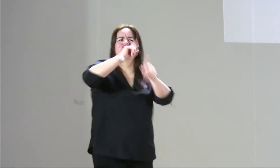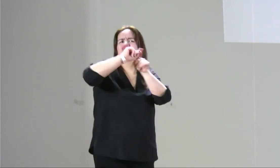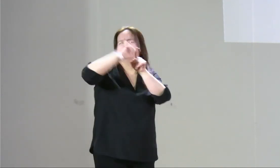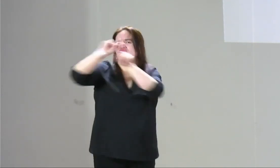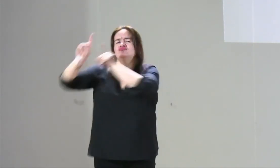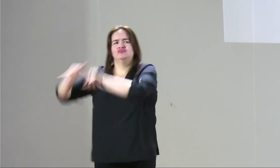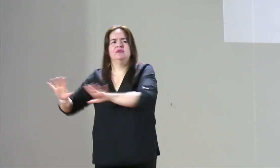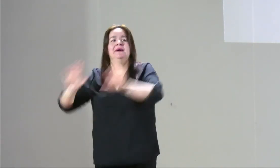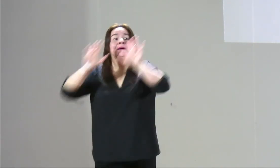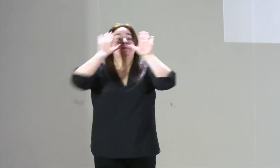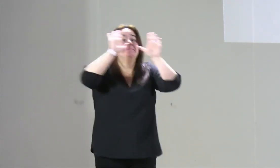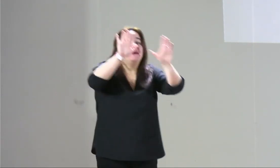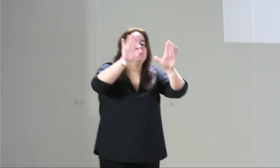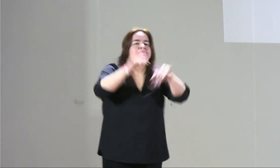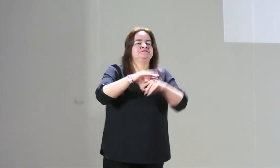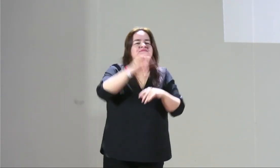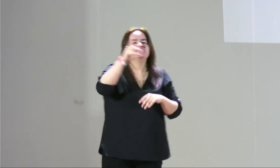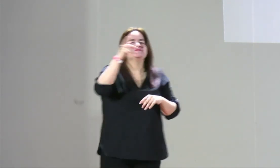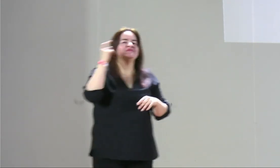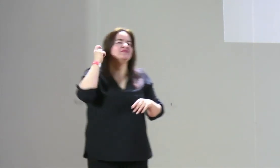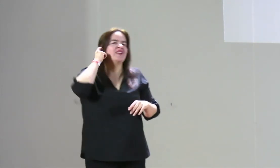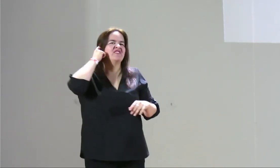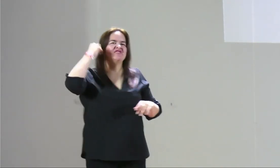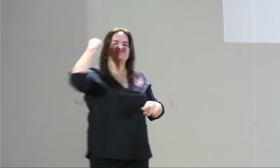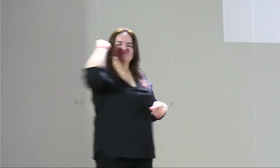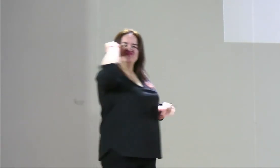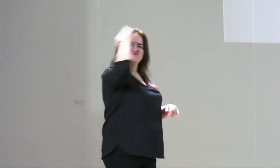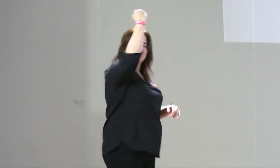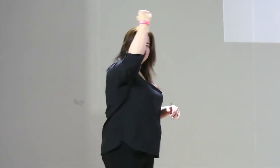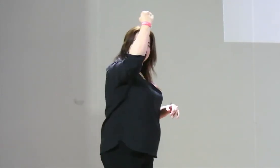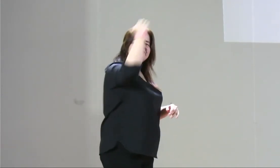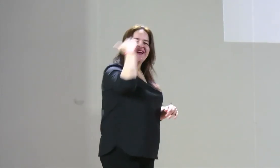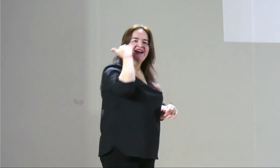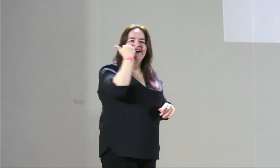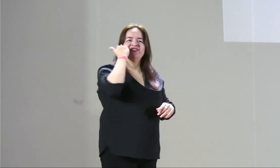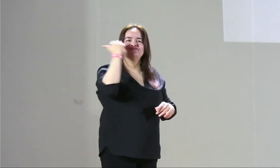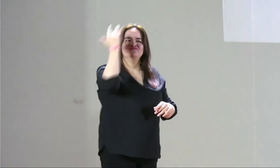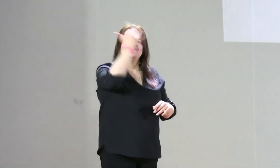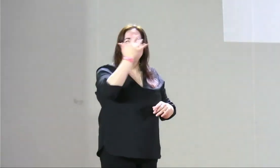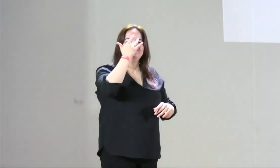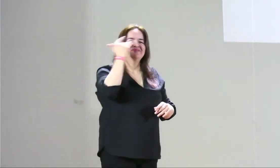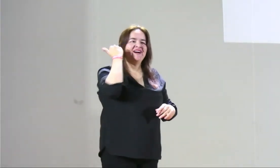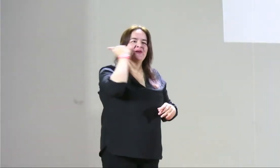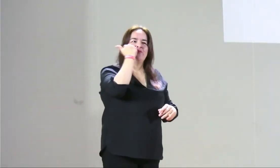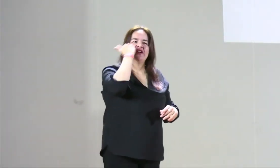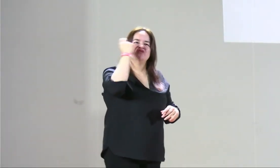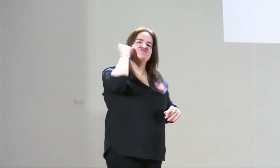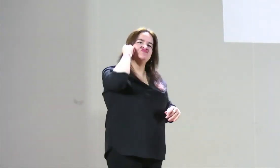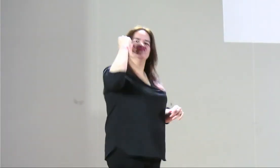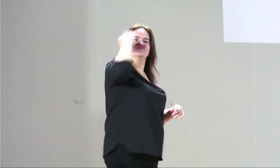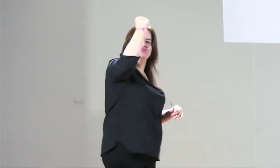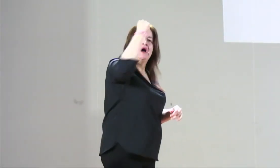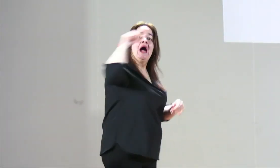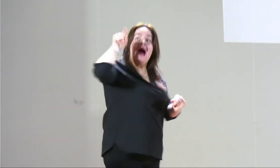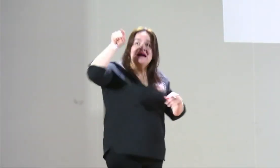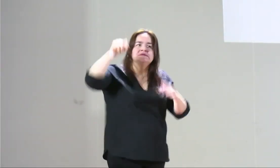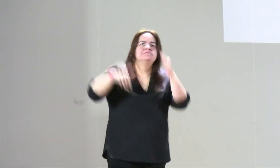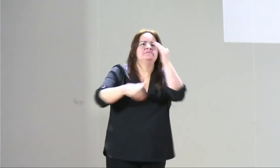políticas vamos a hacer unos ajustes vamos a mejorar en regiones vamos a mejorar en territorios con la vicepresidencia al lado de